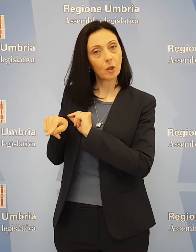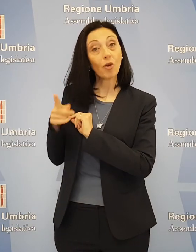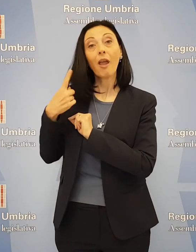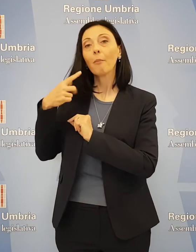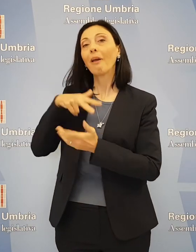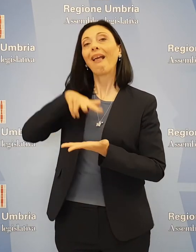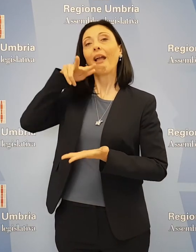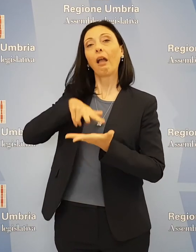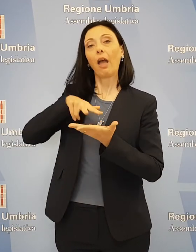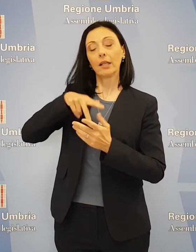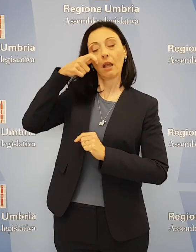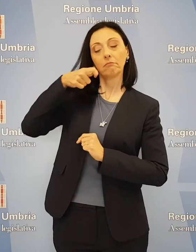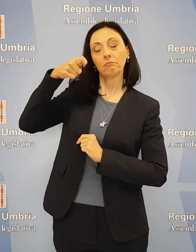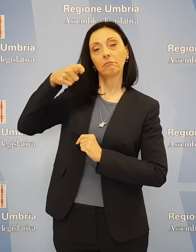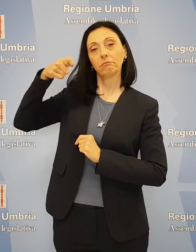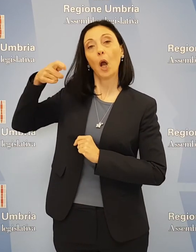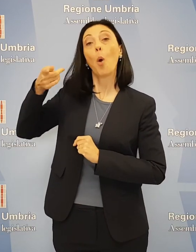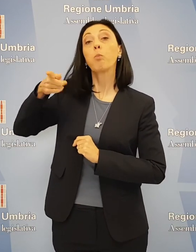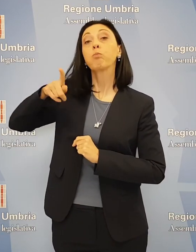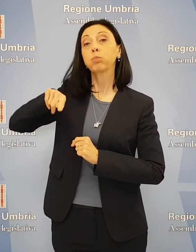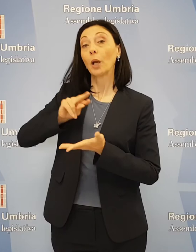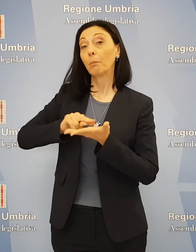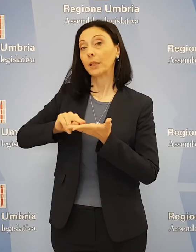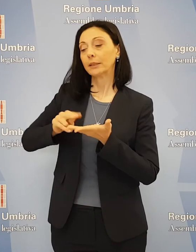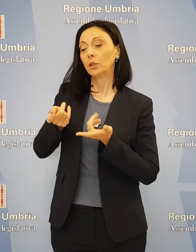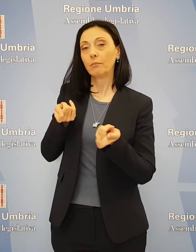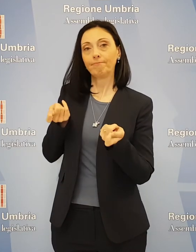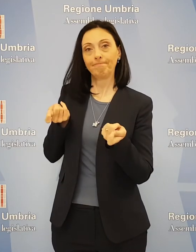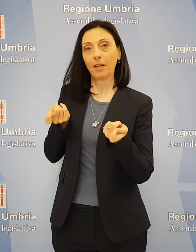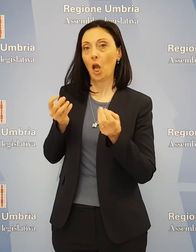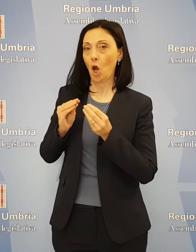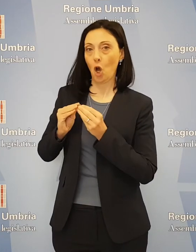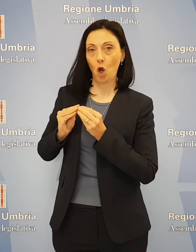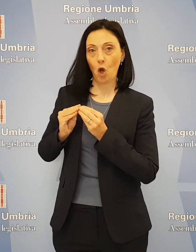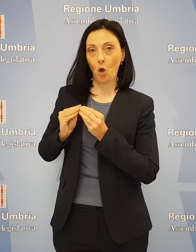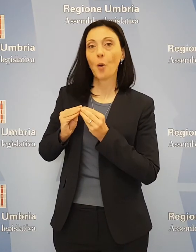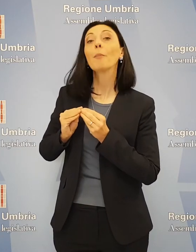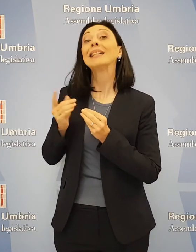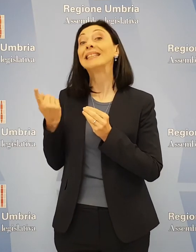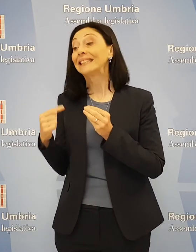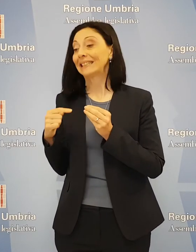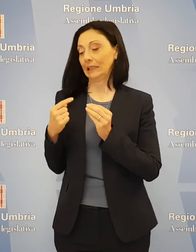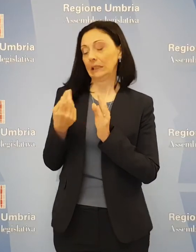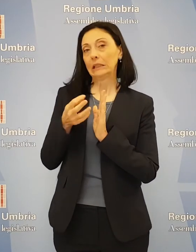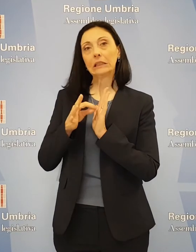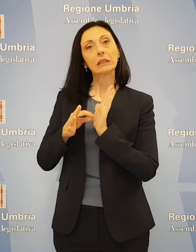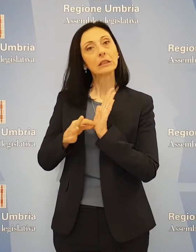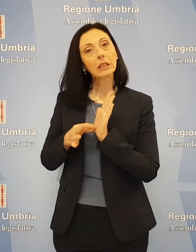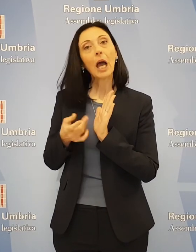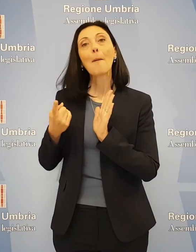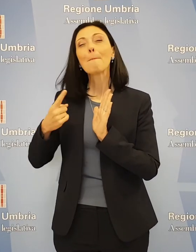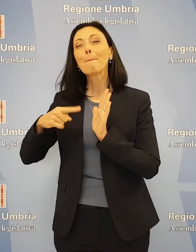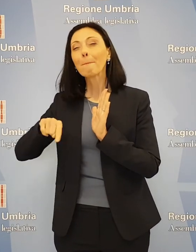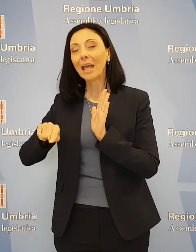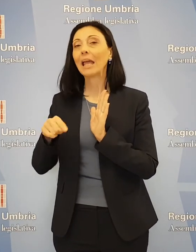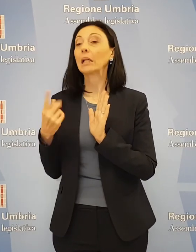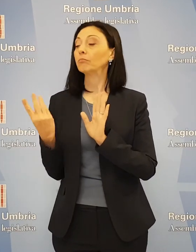volte a garantire il monitoraggio e il governo dell'attività prescrittiva, un sistema di codificazione che consente di indicare come